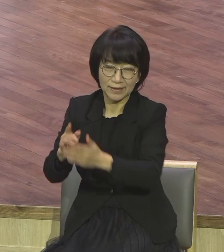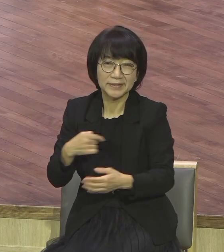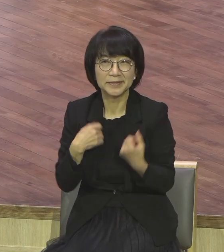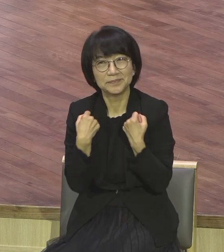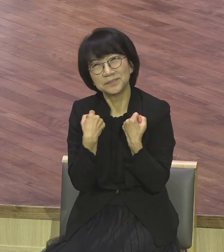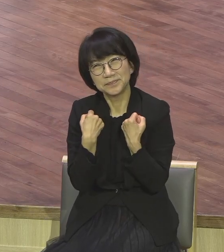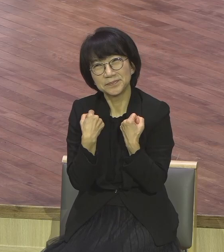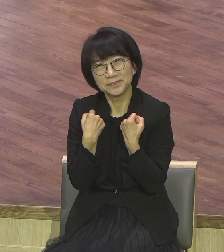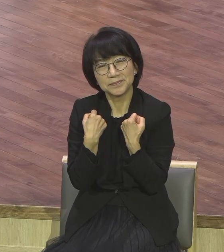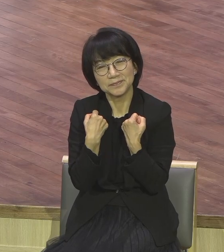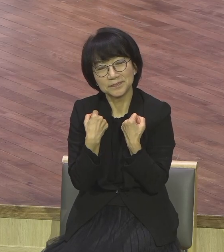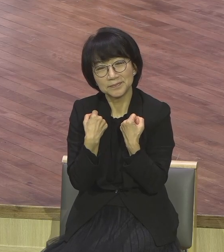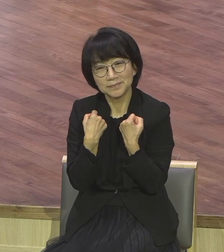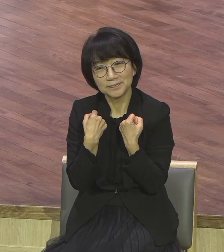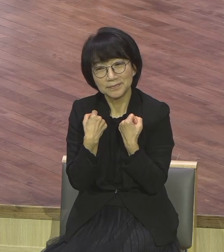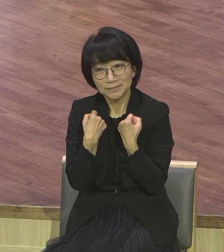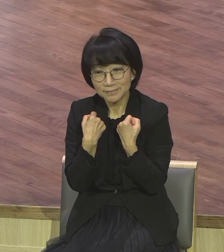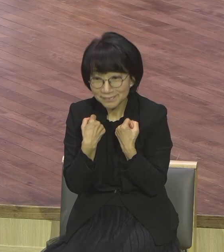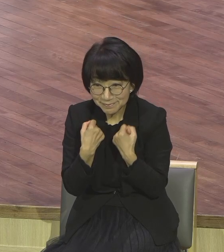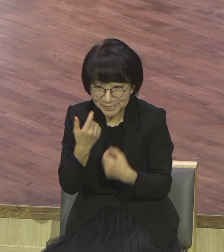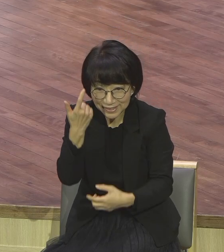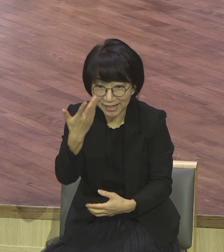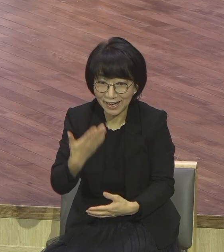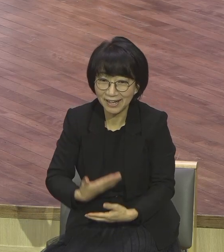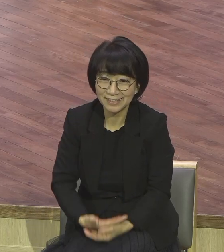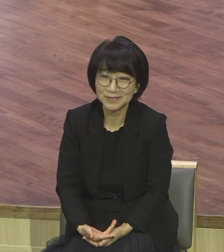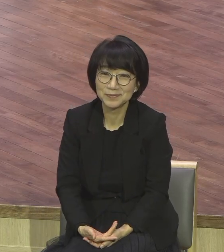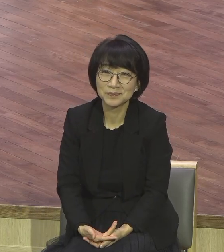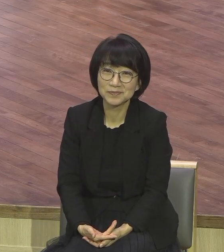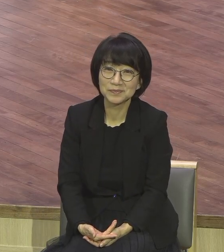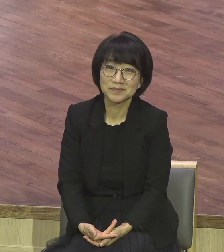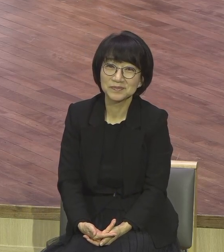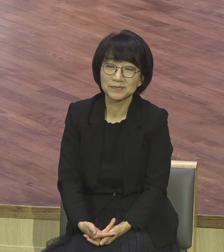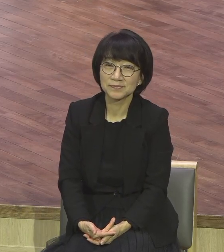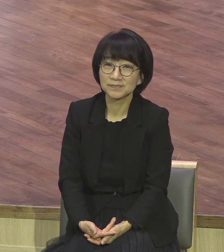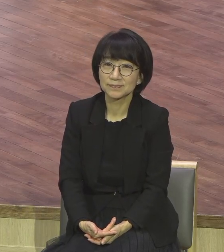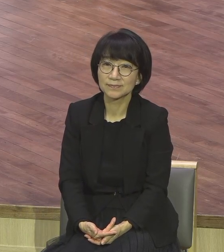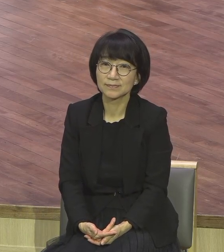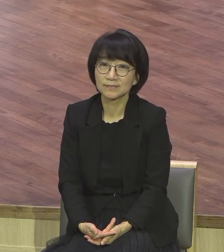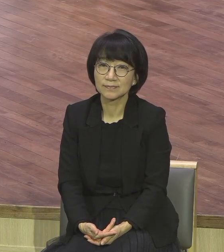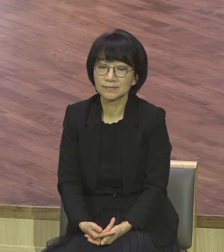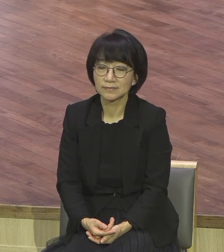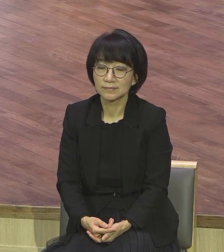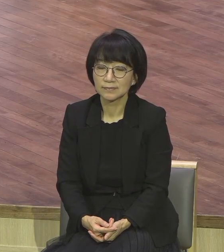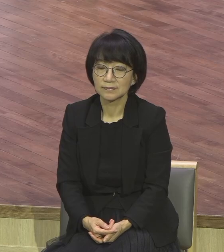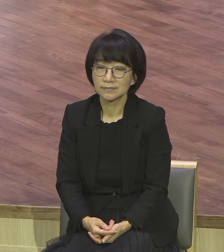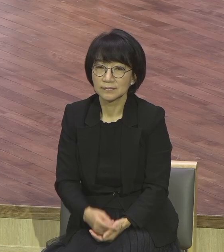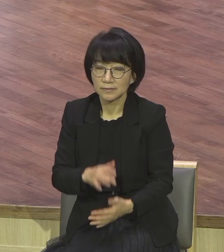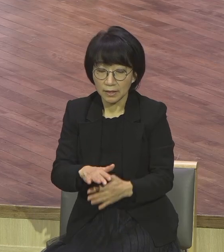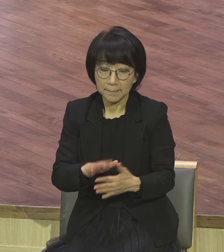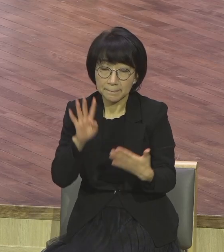조용히 다니세요 그런데 성령의 역사는 평생에 채워 못할 거예요